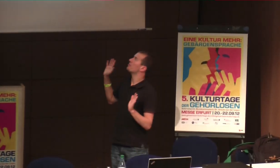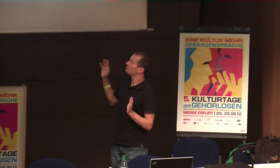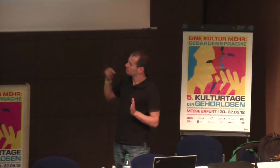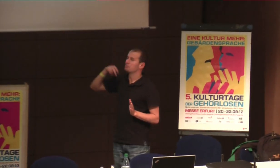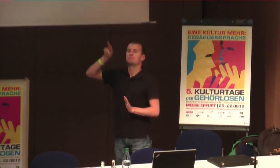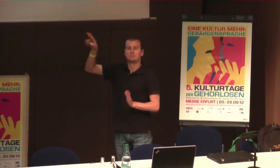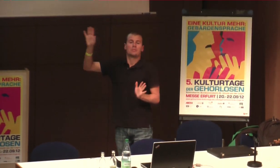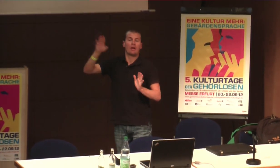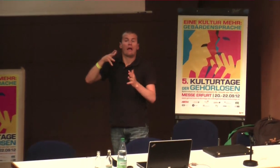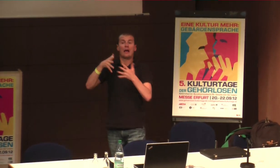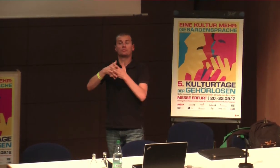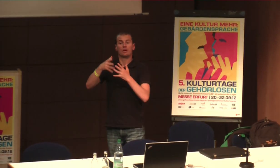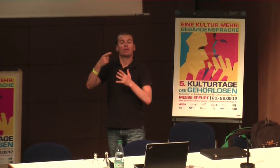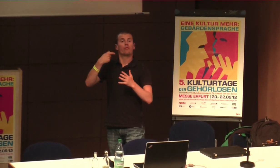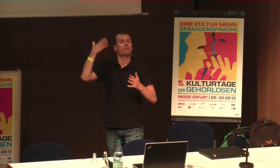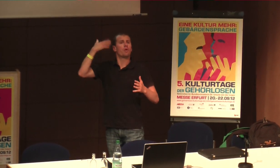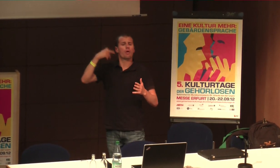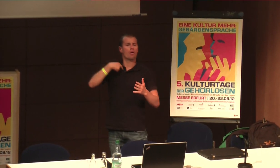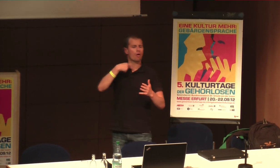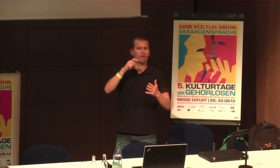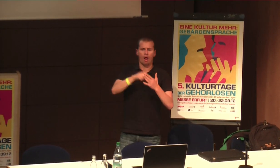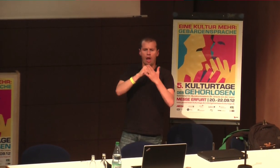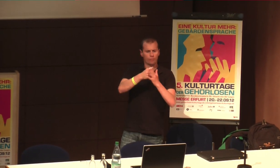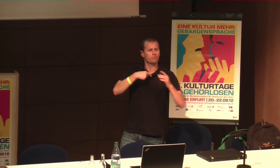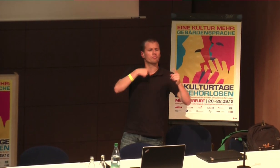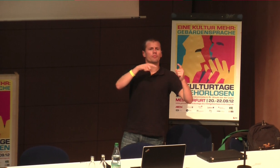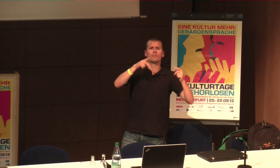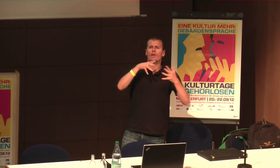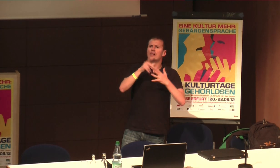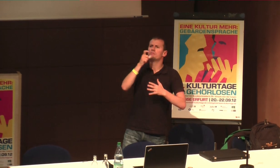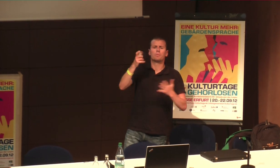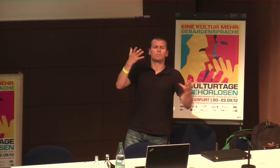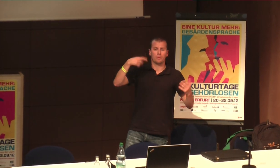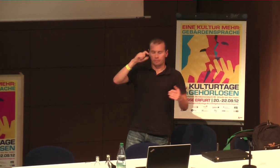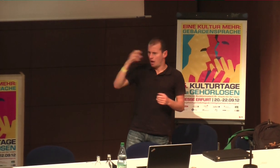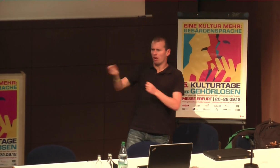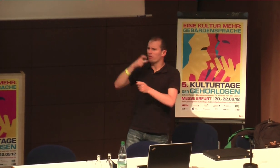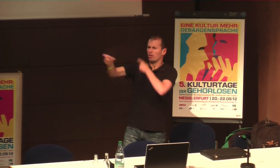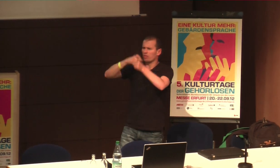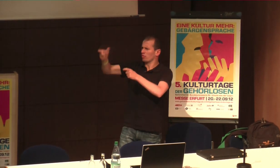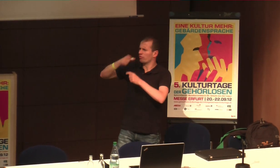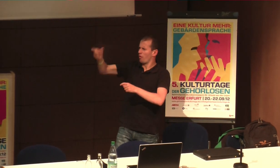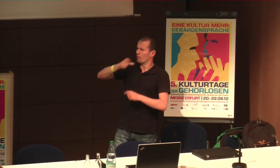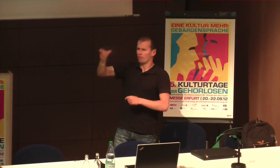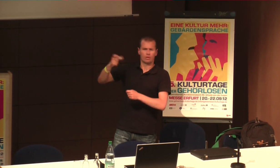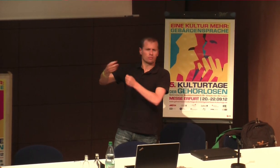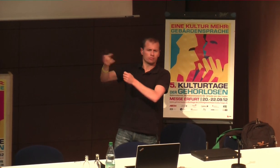sozusagen, ja einfach durchsichtig, dass man auch seine Prozesse offenlegen muss. Und